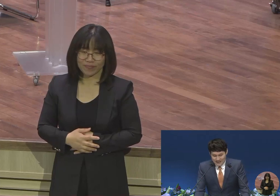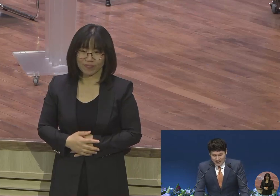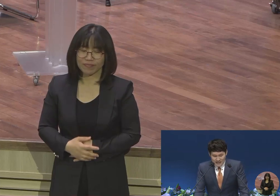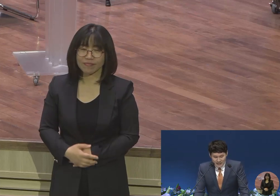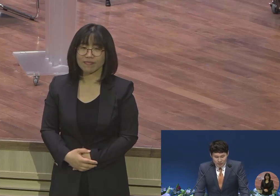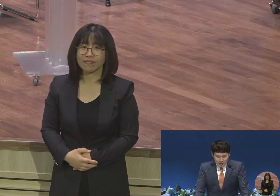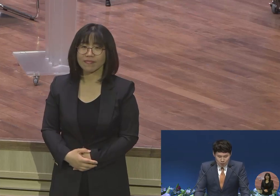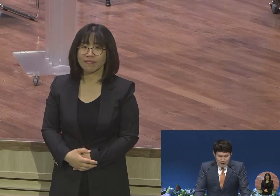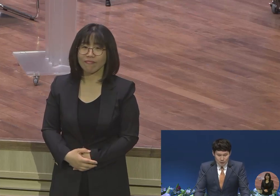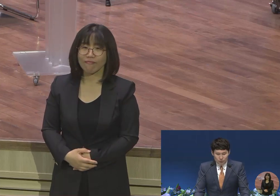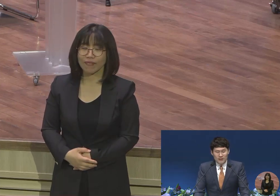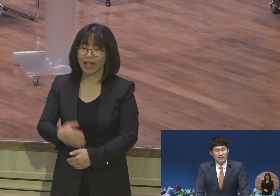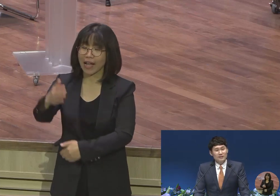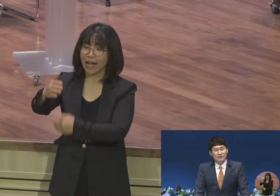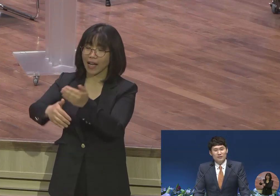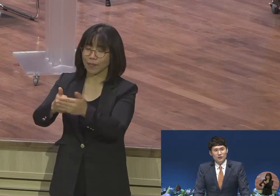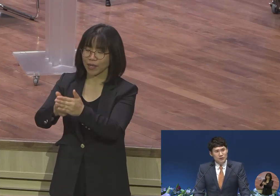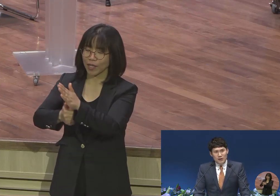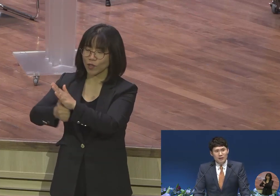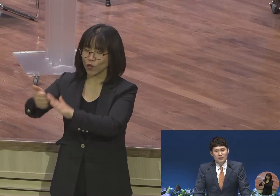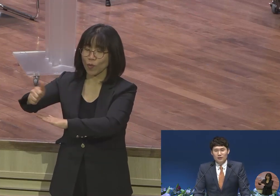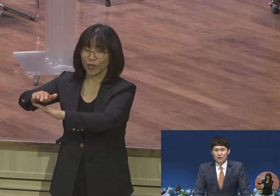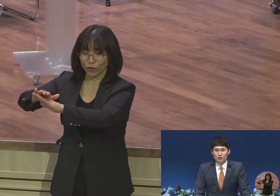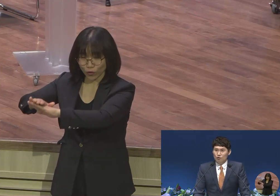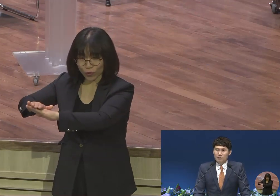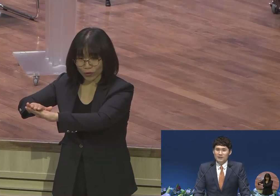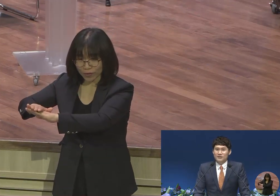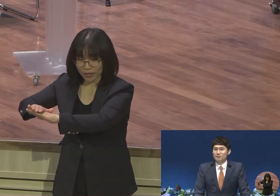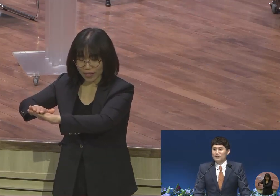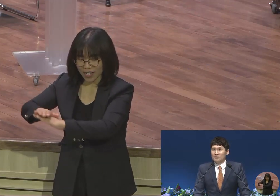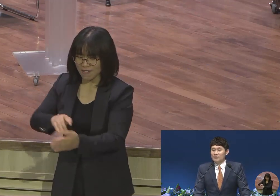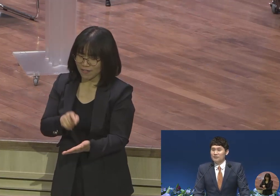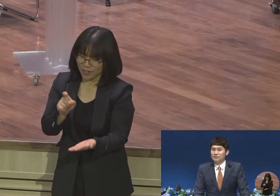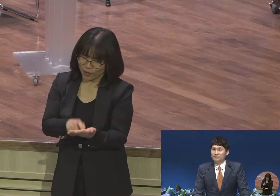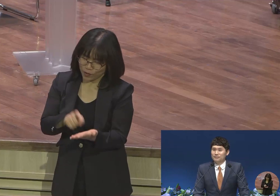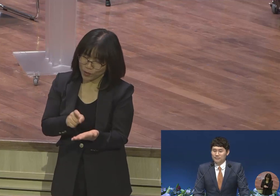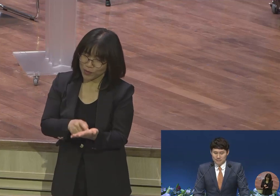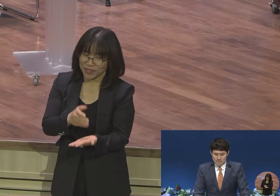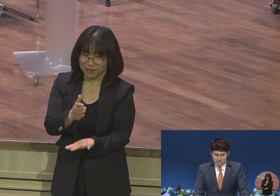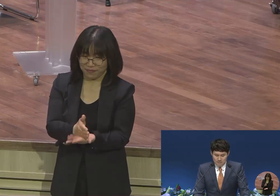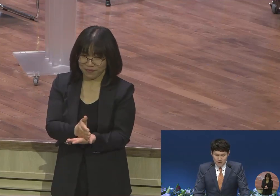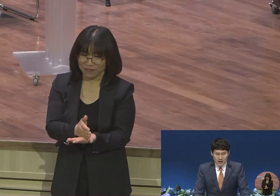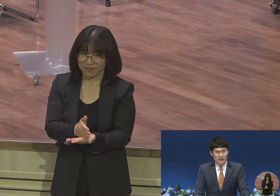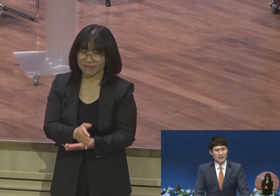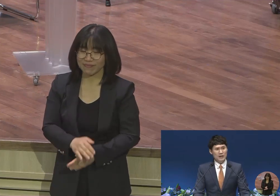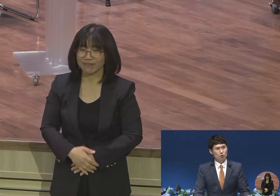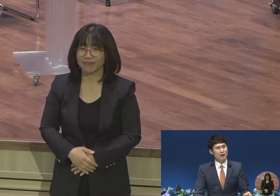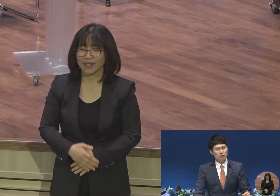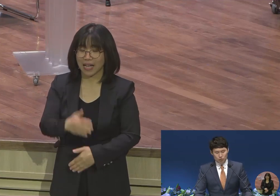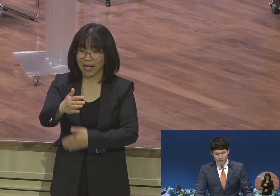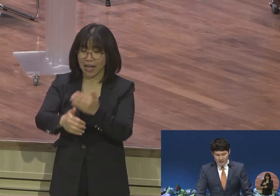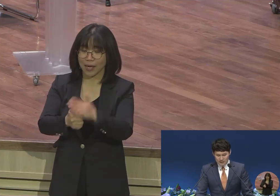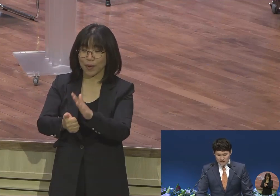하나님께 소망을 두는 자는 절대 조급하지 않습니다 하나님께 소망을 두는 자는